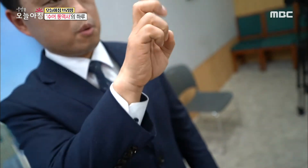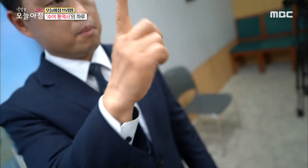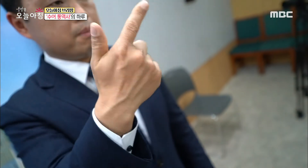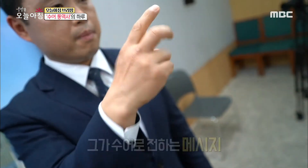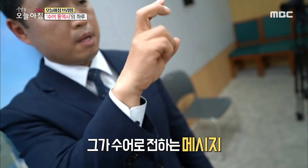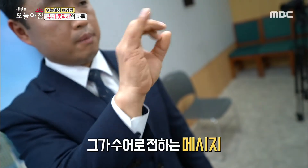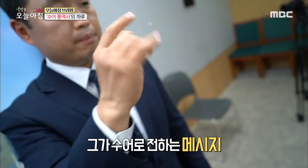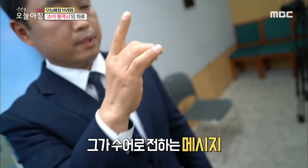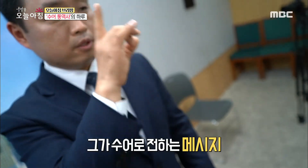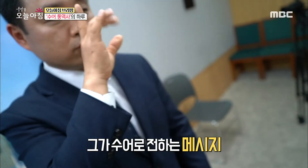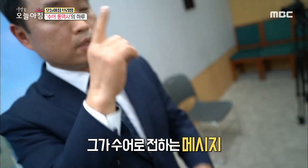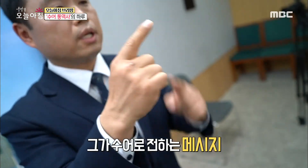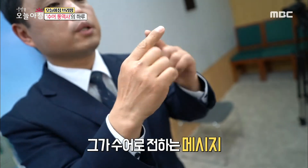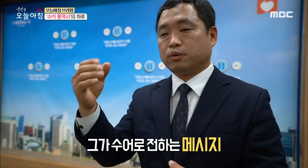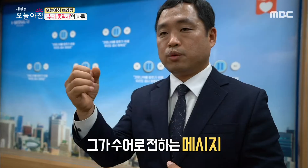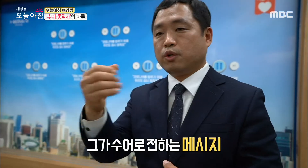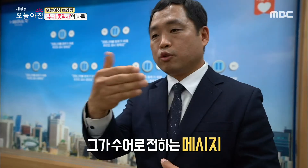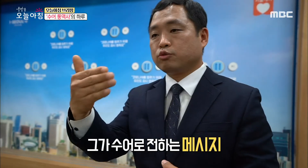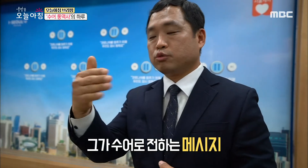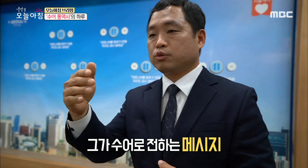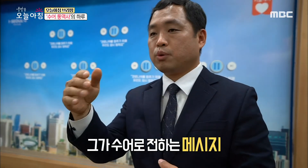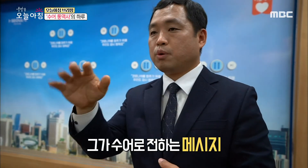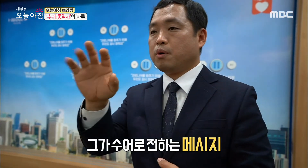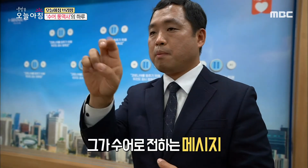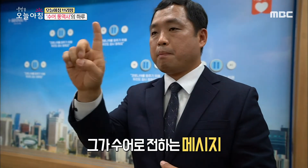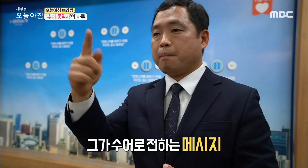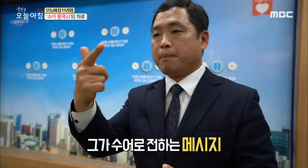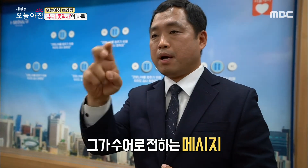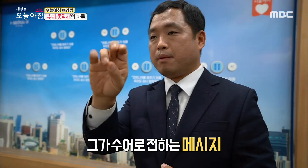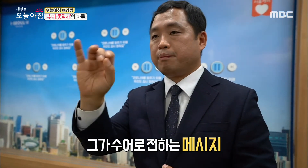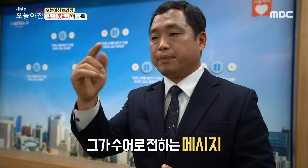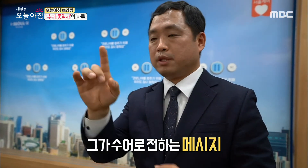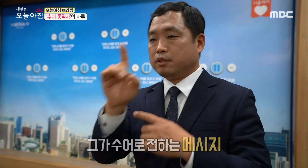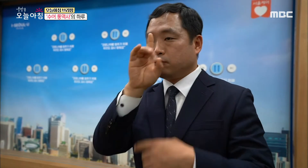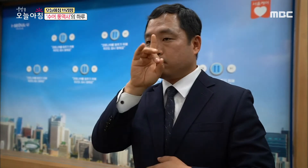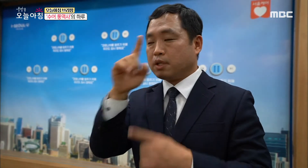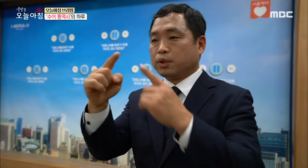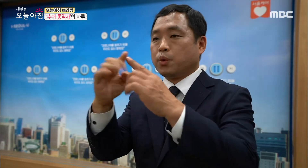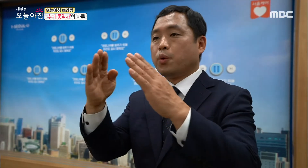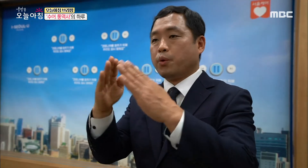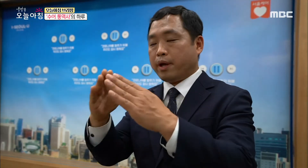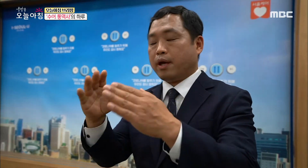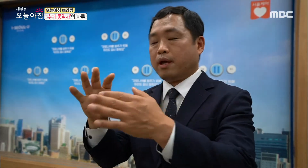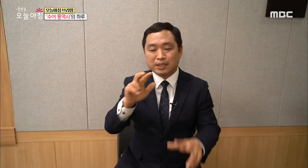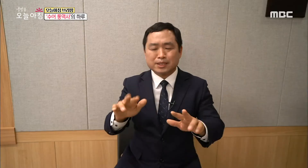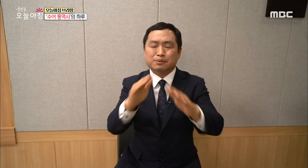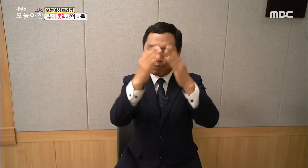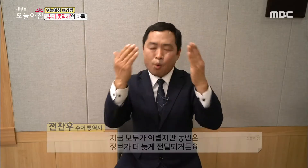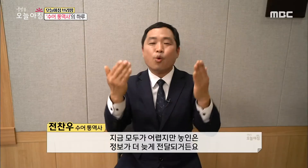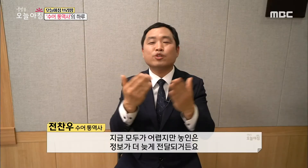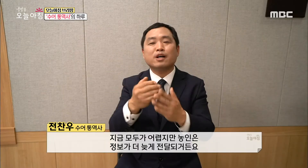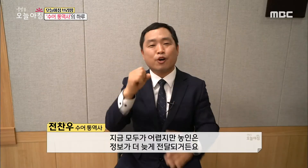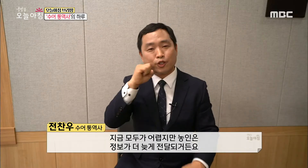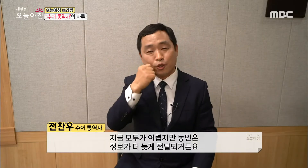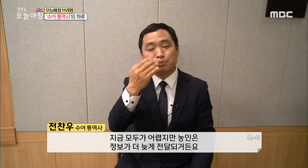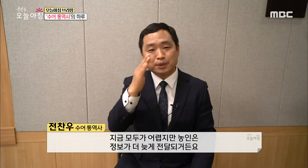베테랑다운 모습이죠? 그가 수어로 전하고 싶은 메시지가 있다는데요 지금 모두가 어렵지만